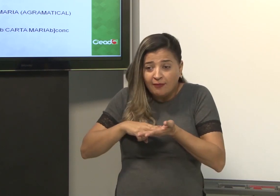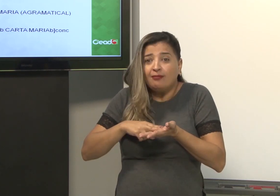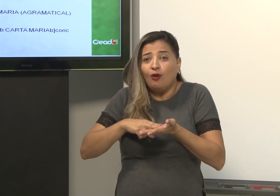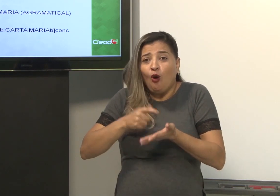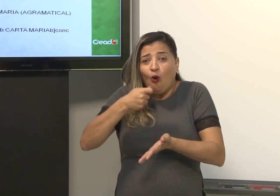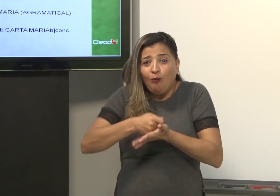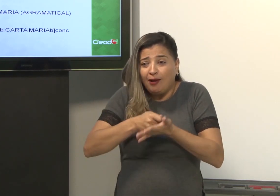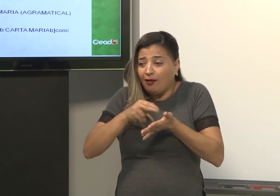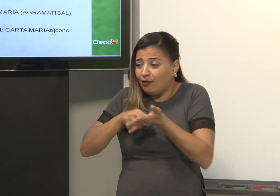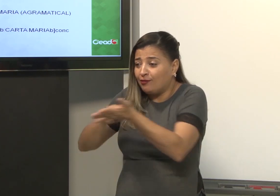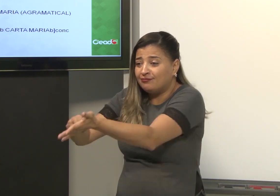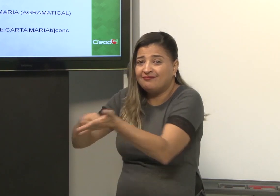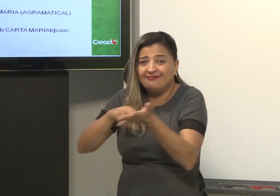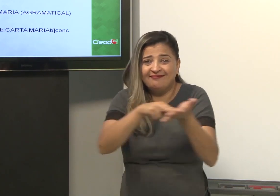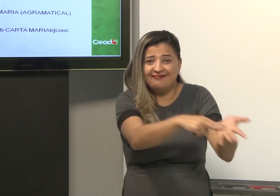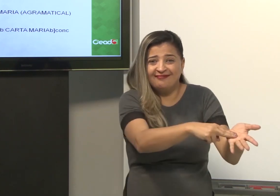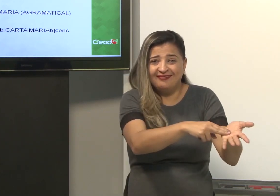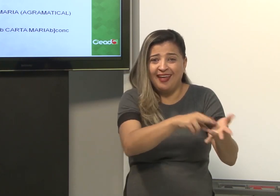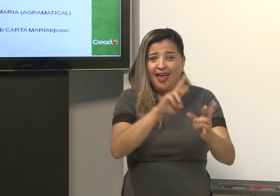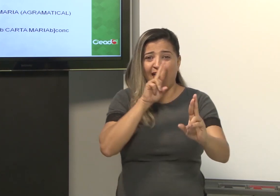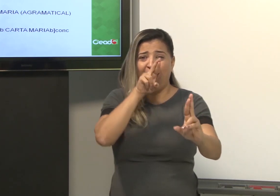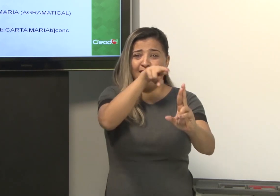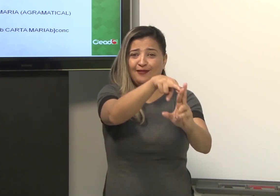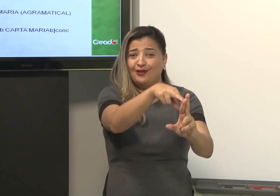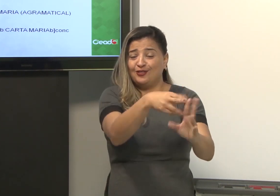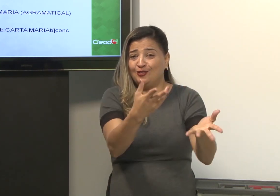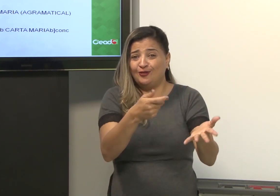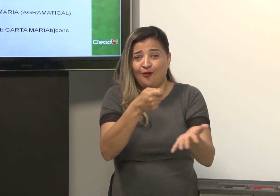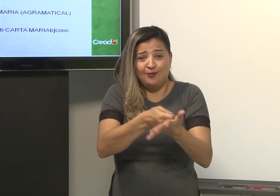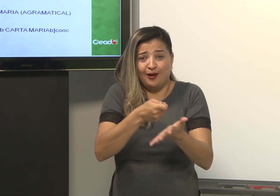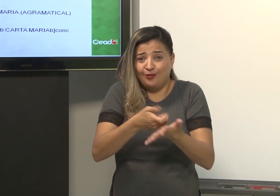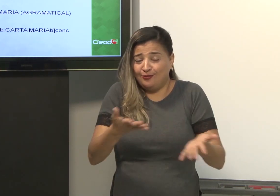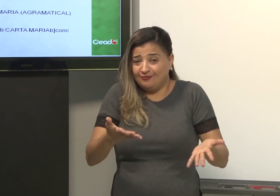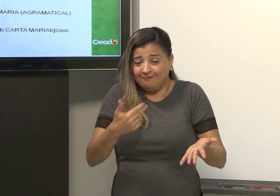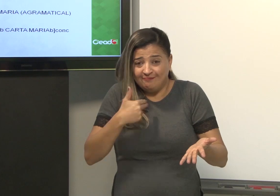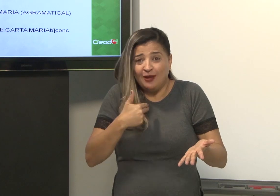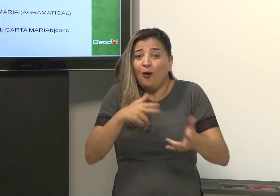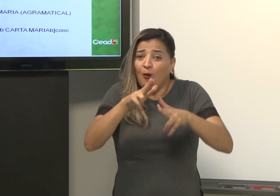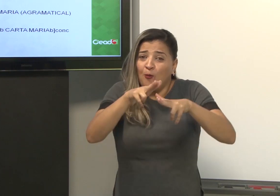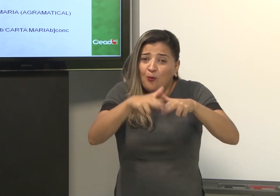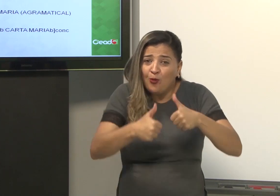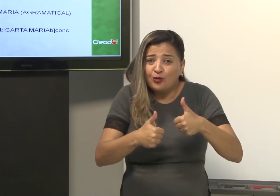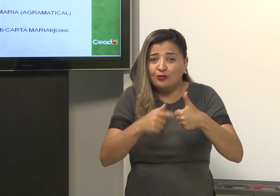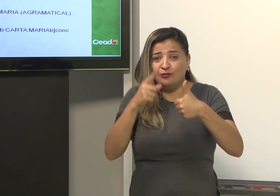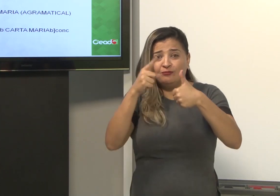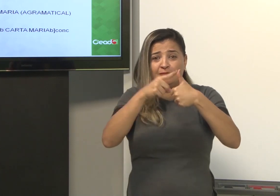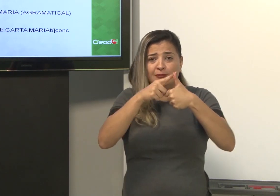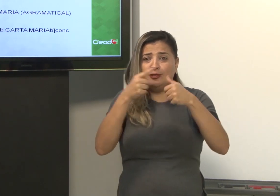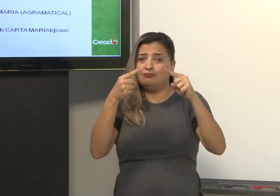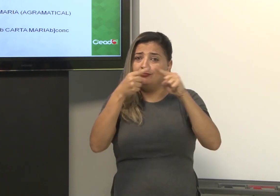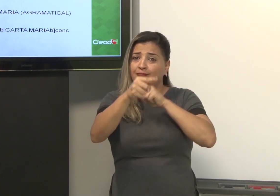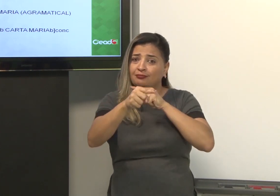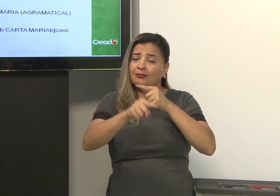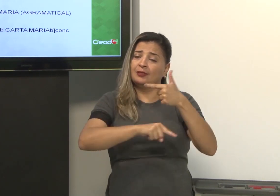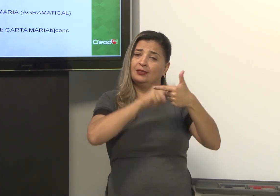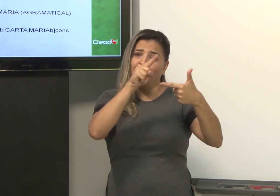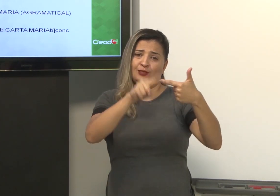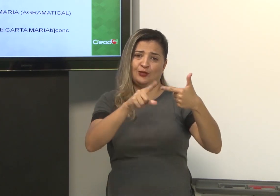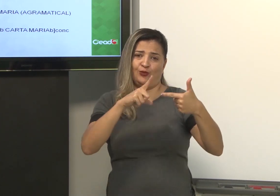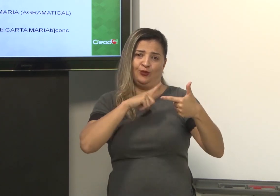João enviou a carta, mas para onde, para que lugar, qual a referência, para onde eu sinalizo? Então, é a